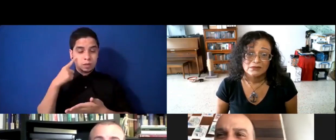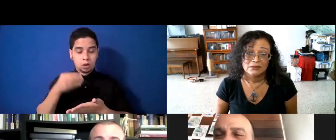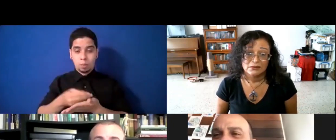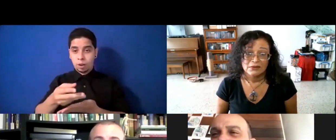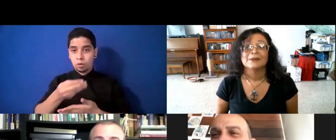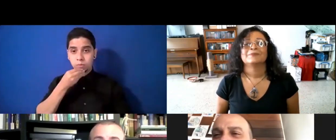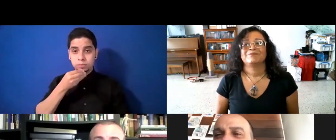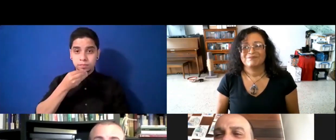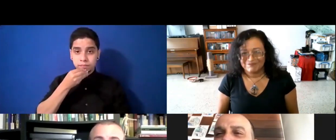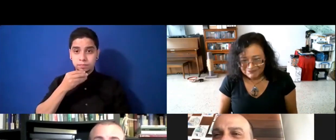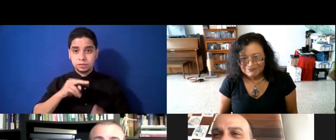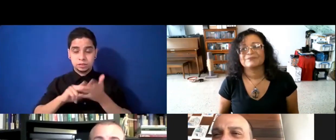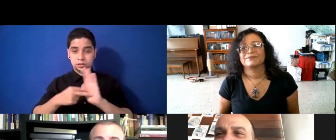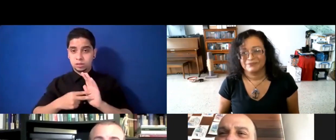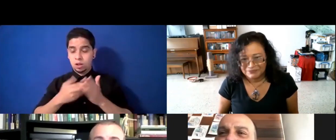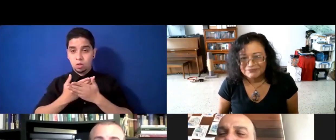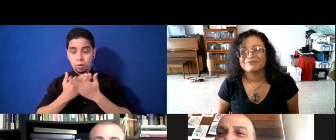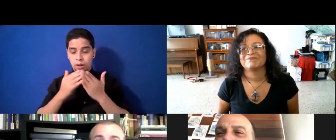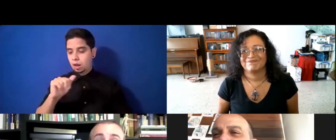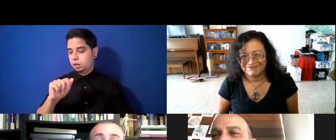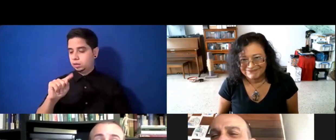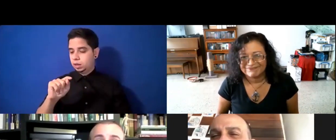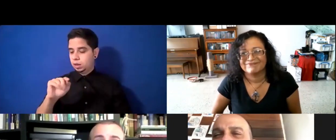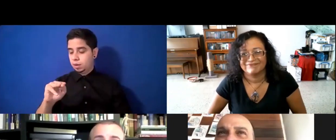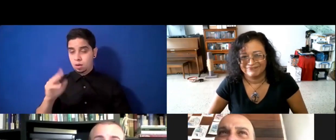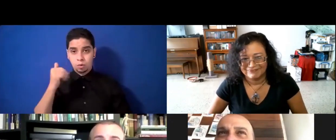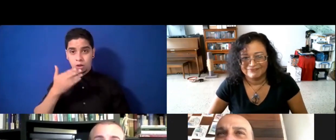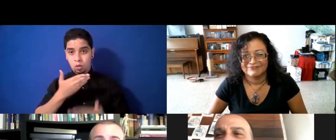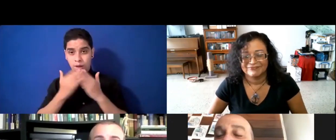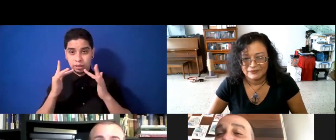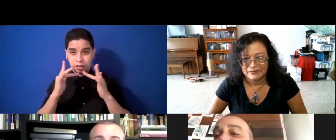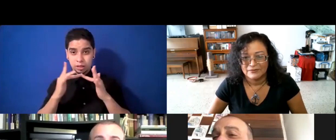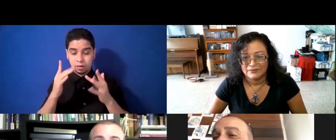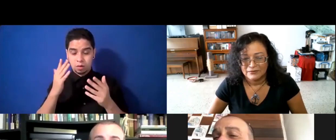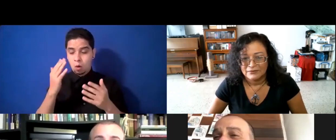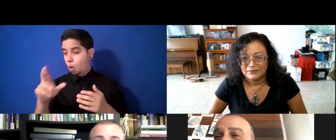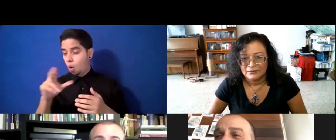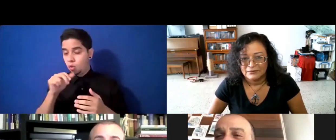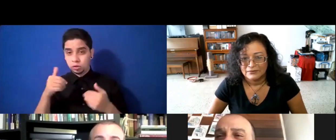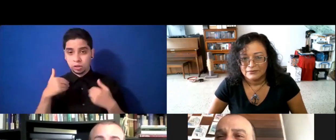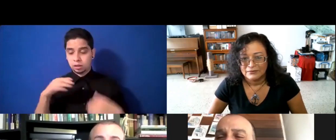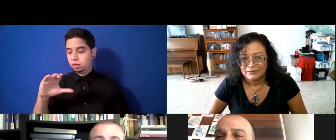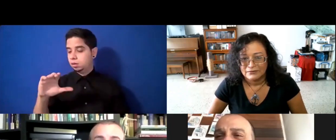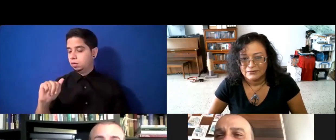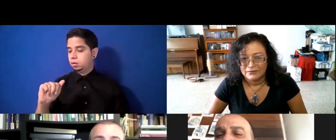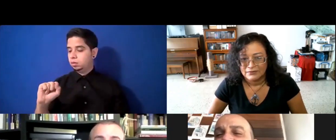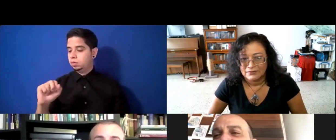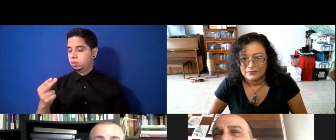ATM, porque no había internet, porque no tenía cash. Sencillamente porque se le acabó el cash y